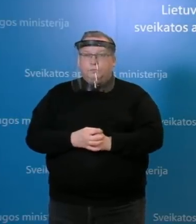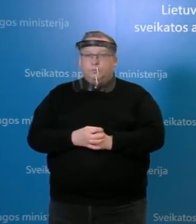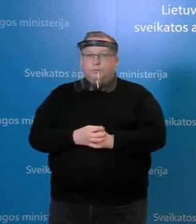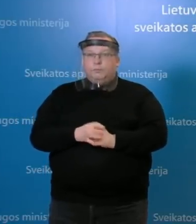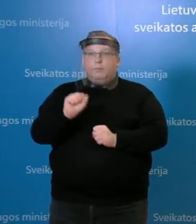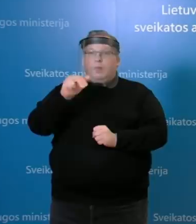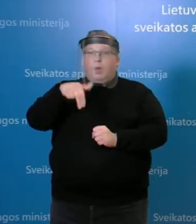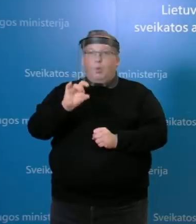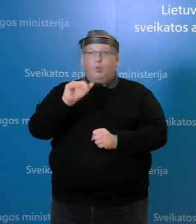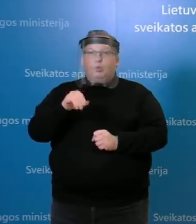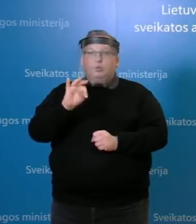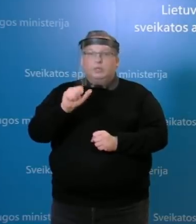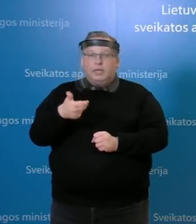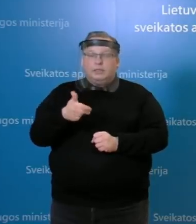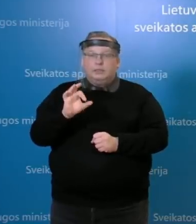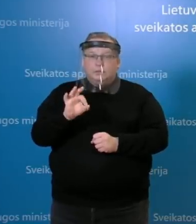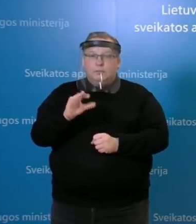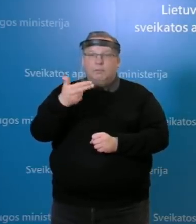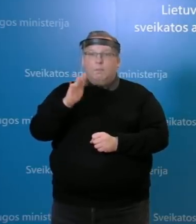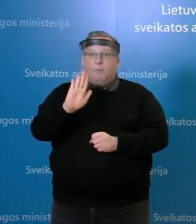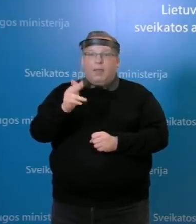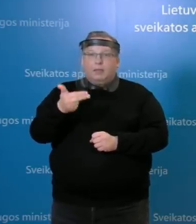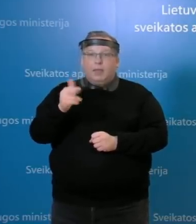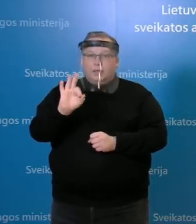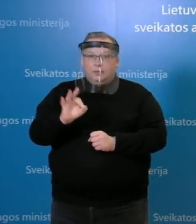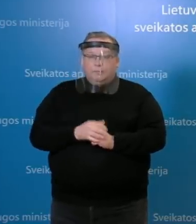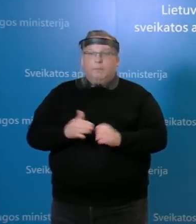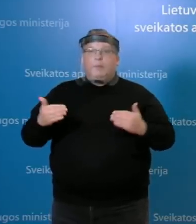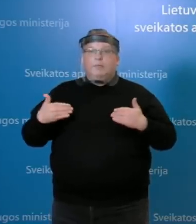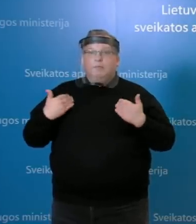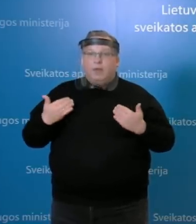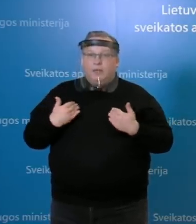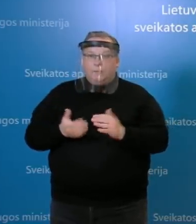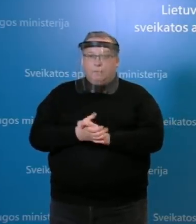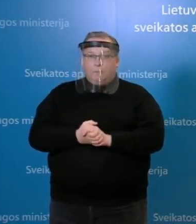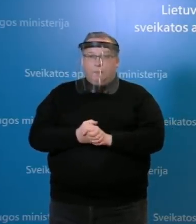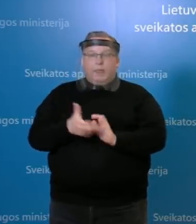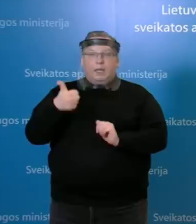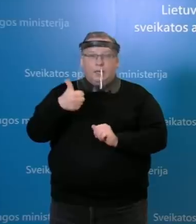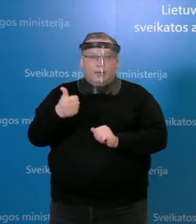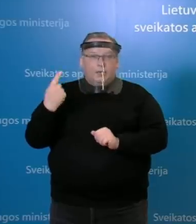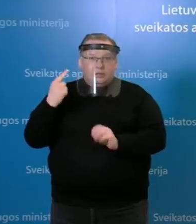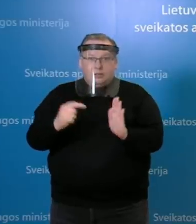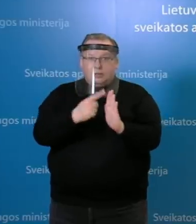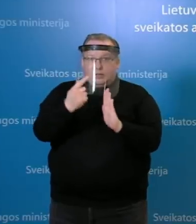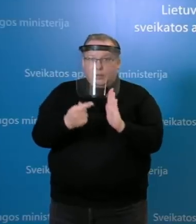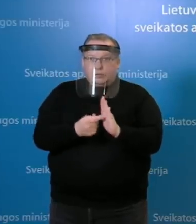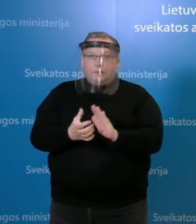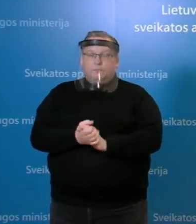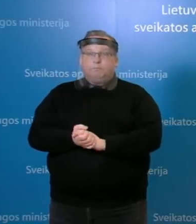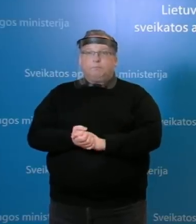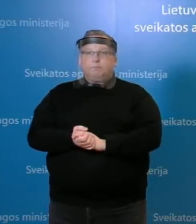Augustas, naujieno agentūra Banas. Sveiki, Augustai. Sveiki, tai girdit mane, gerai, ne? Girdim. Gerai.